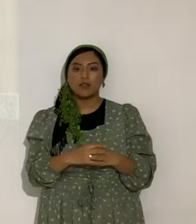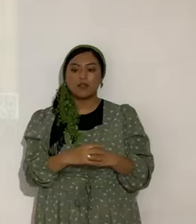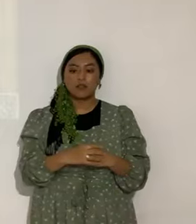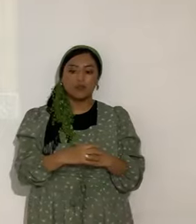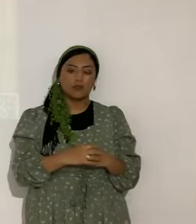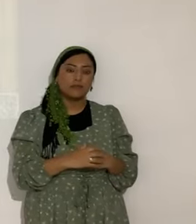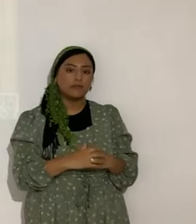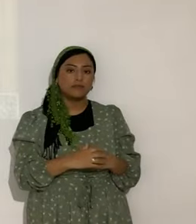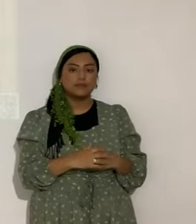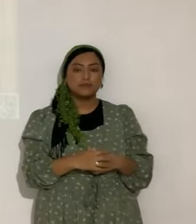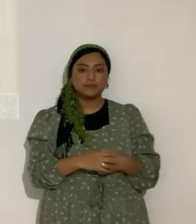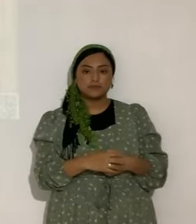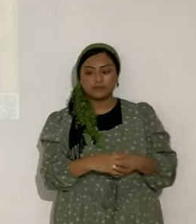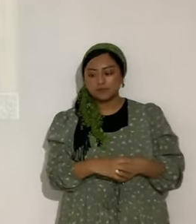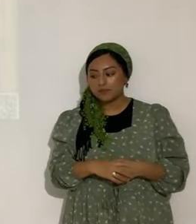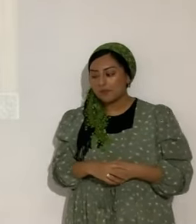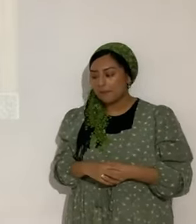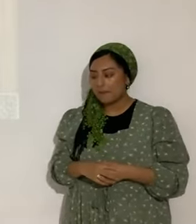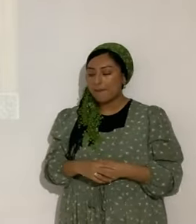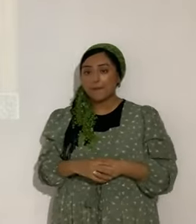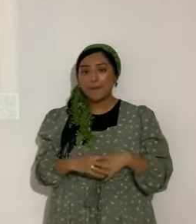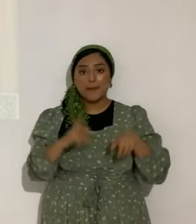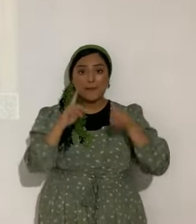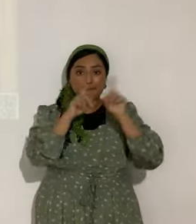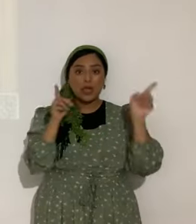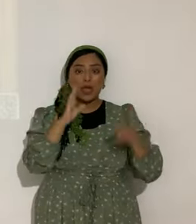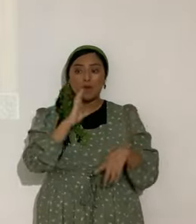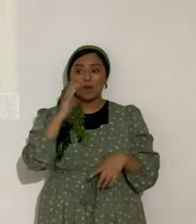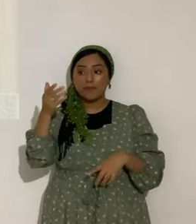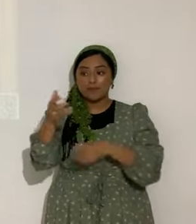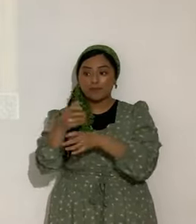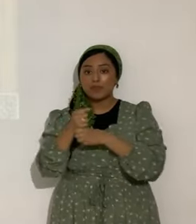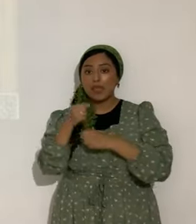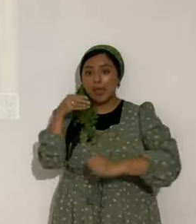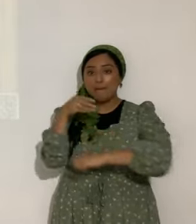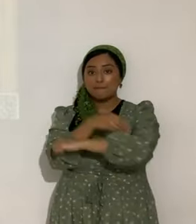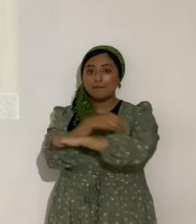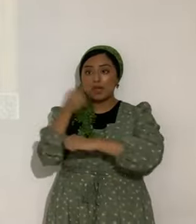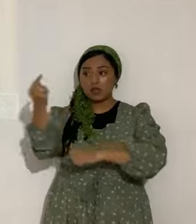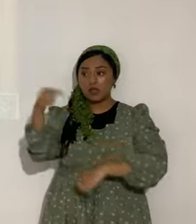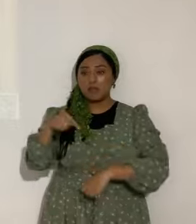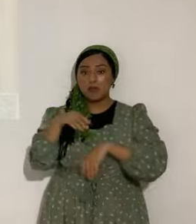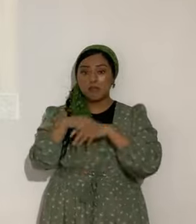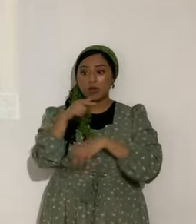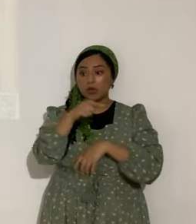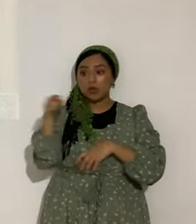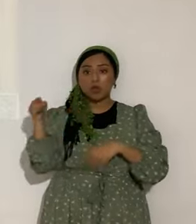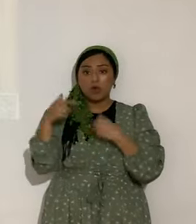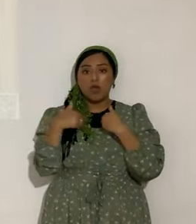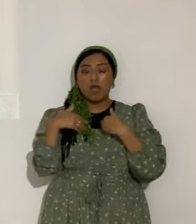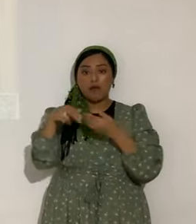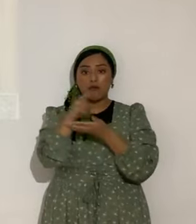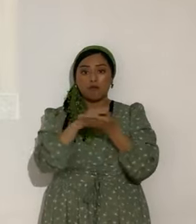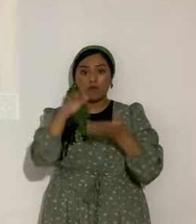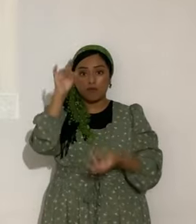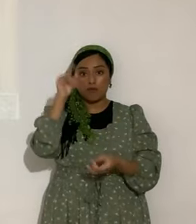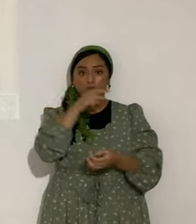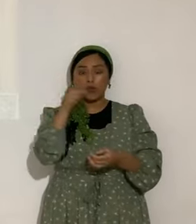Aleluya. Pero recibiréis poder cuando haya venido sobre vosotros el Ruach Hacodes y me seréis testigos en